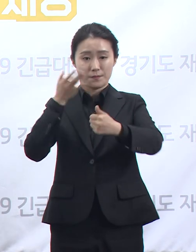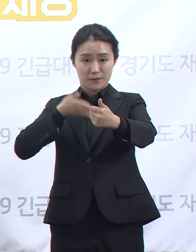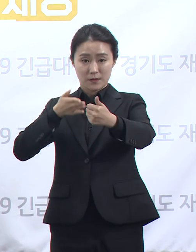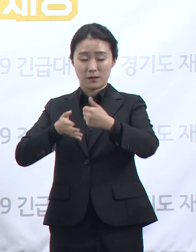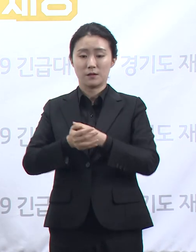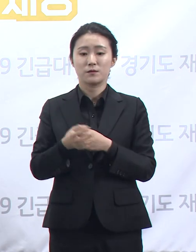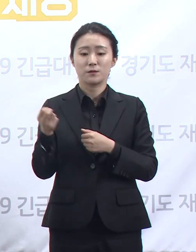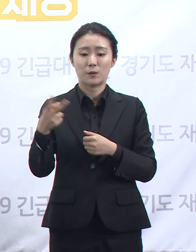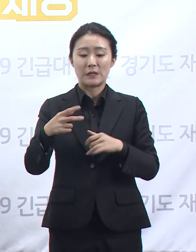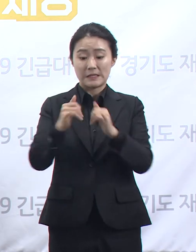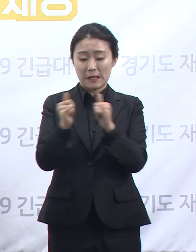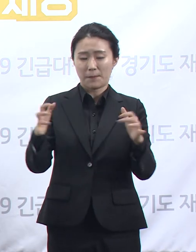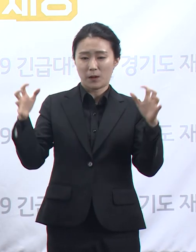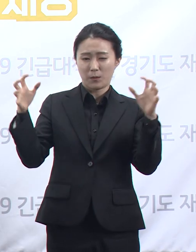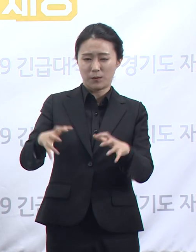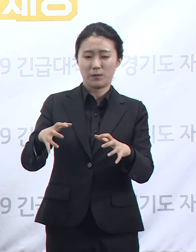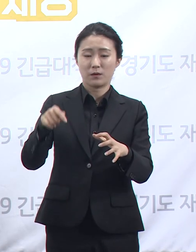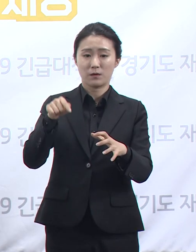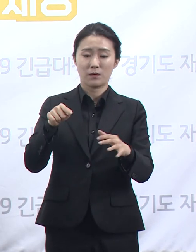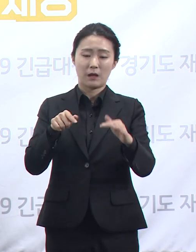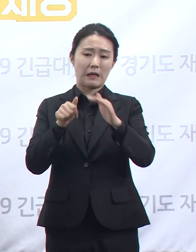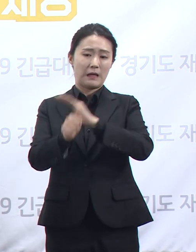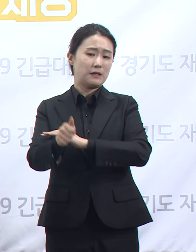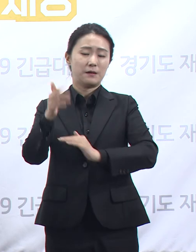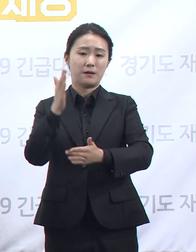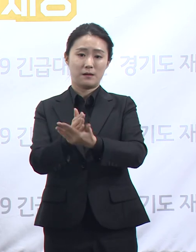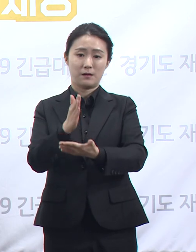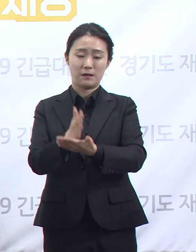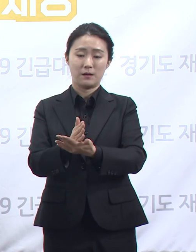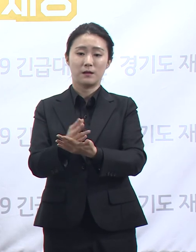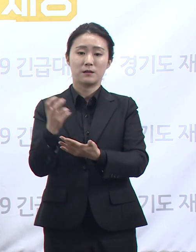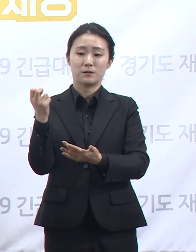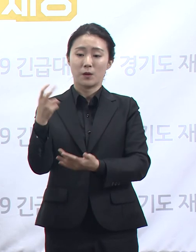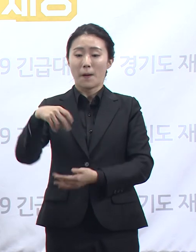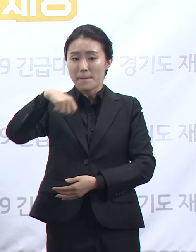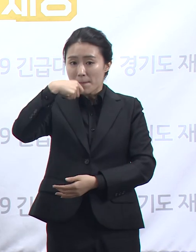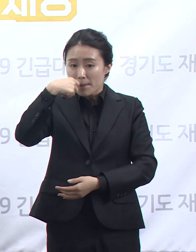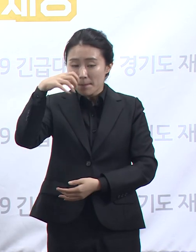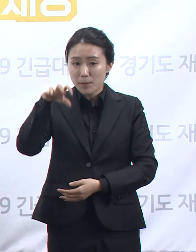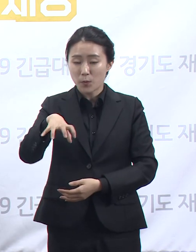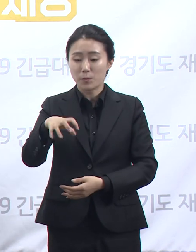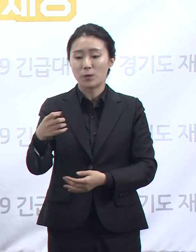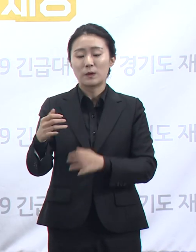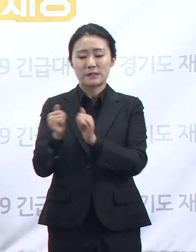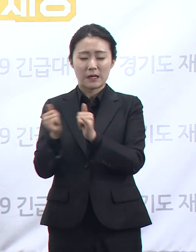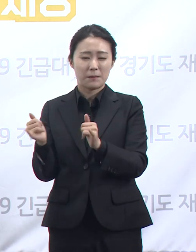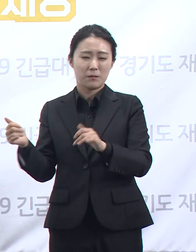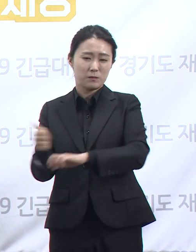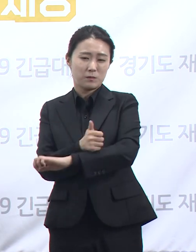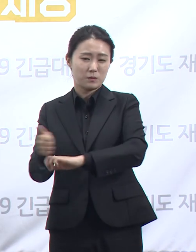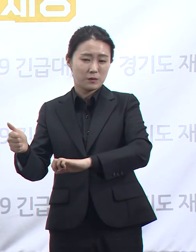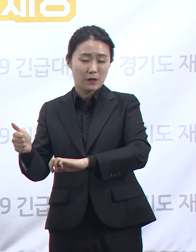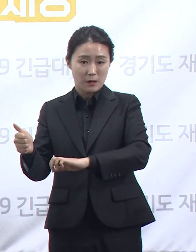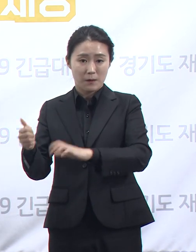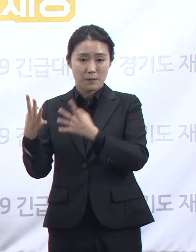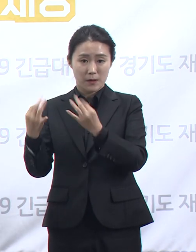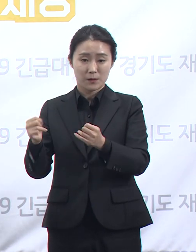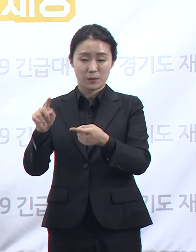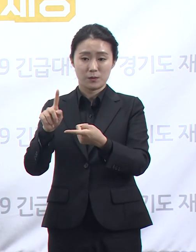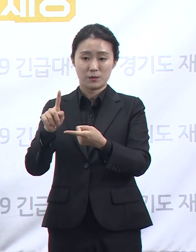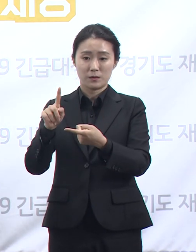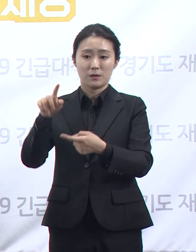최대한 피하고 인근 음식점이나 공중 접촉이 많은 장소에서도 방역수칙을 철저히 이행해 주실 것을 당부드립니다.